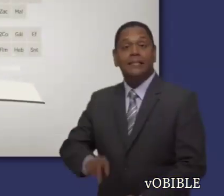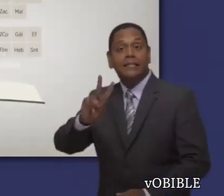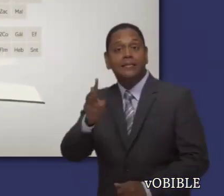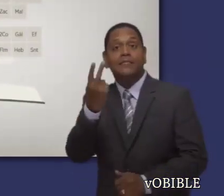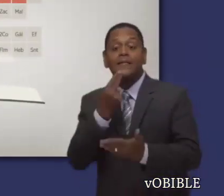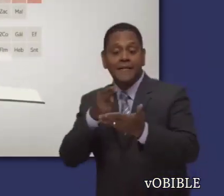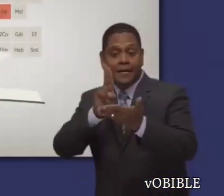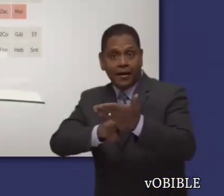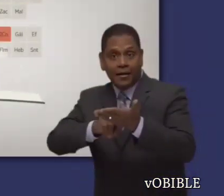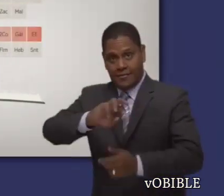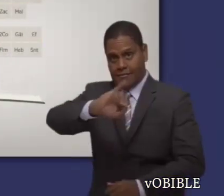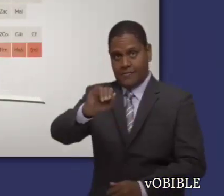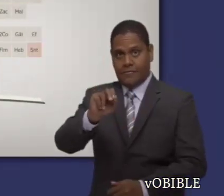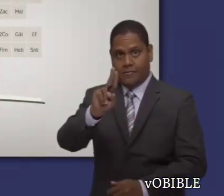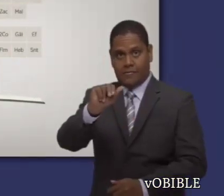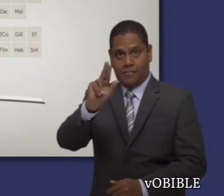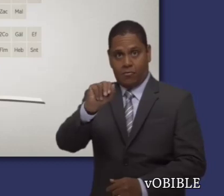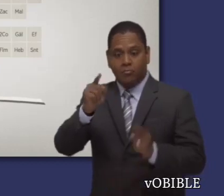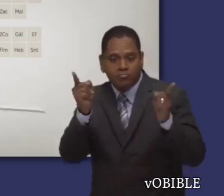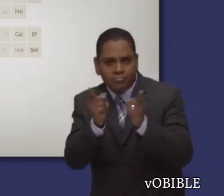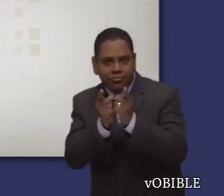Información sobre la segunda carta de Juan.